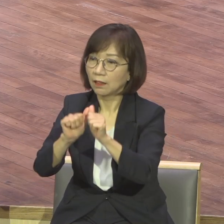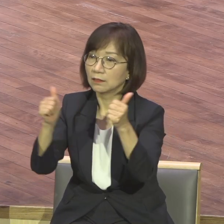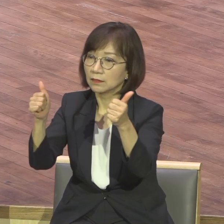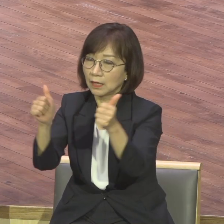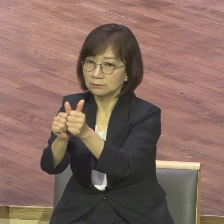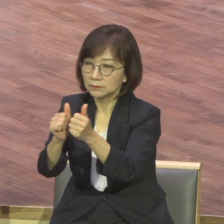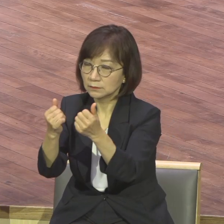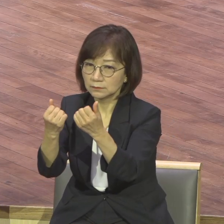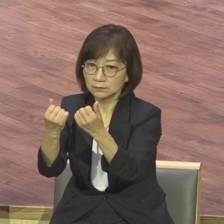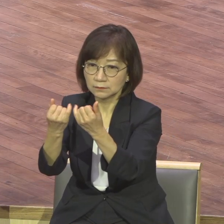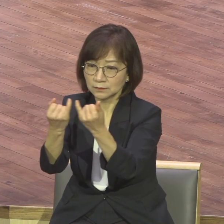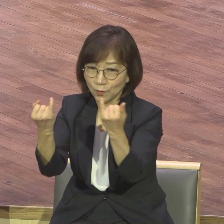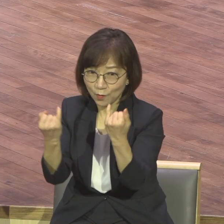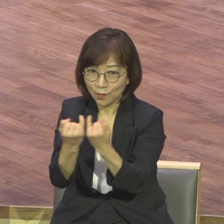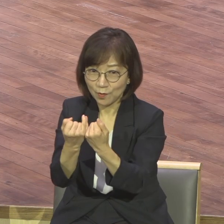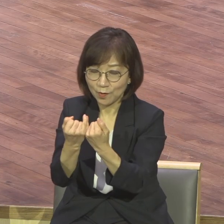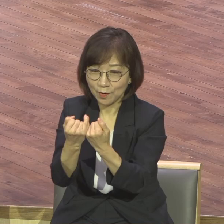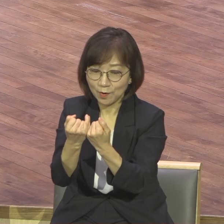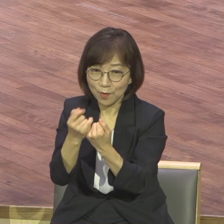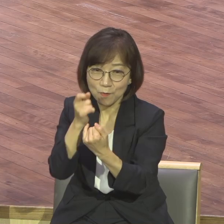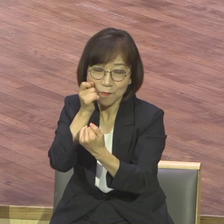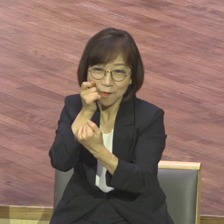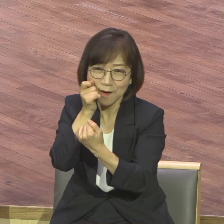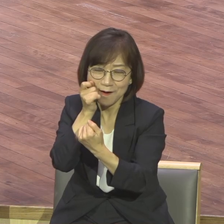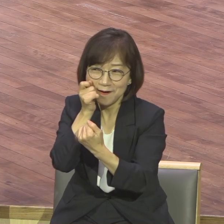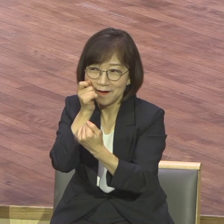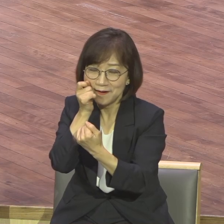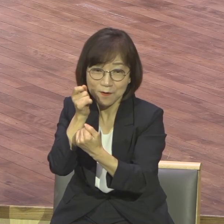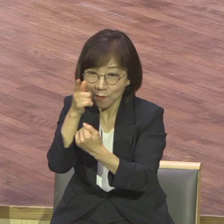한 달에 한 번씩 하는 이남녀 전두회에 다 참석합시다.